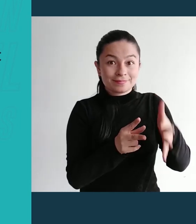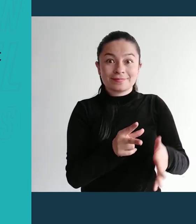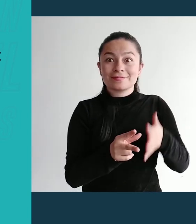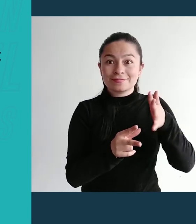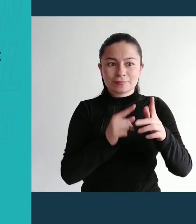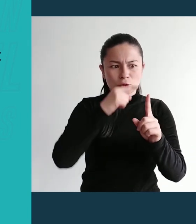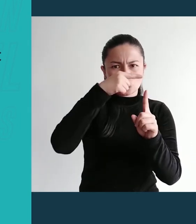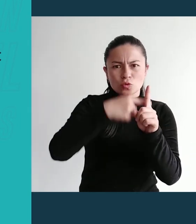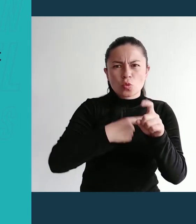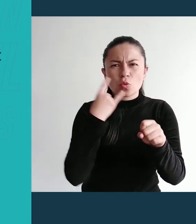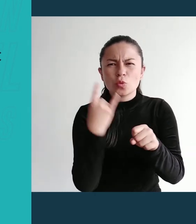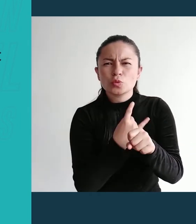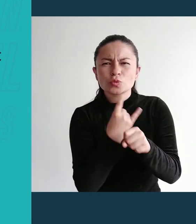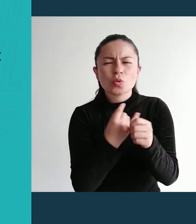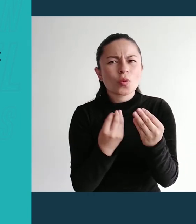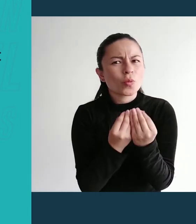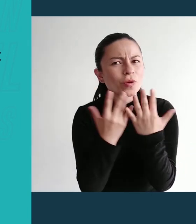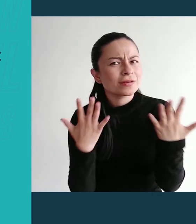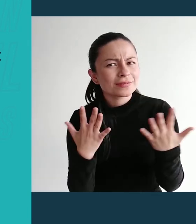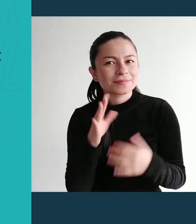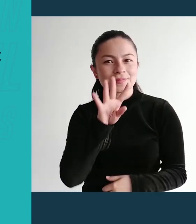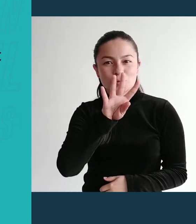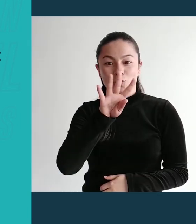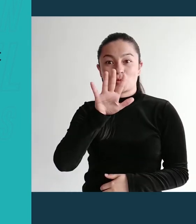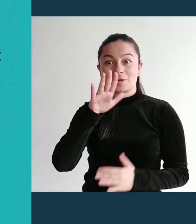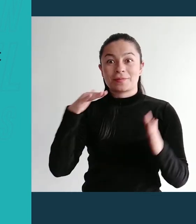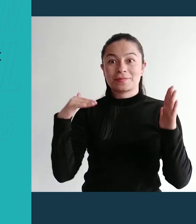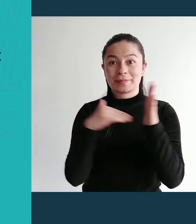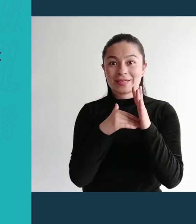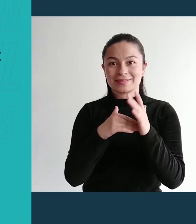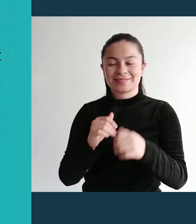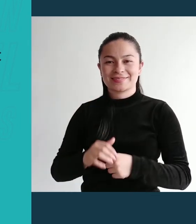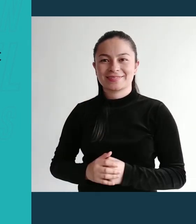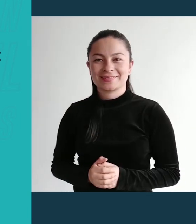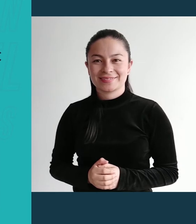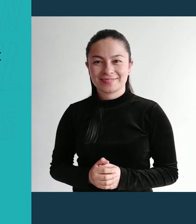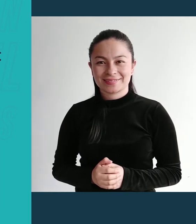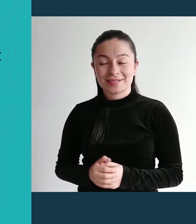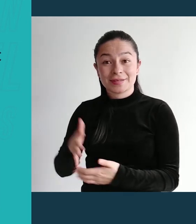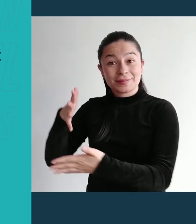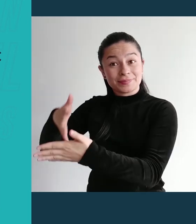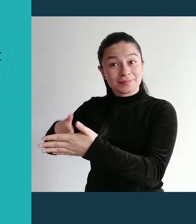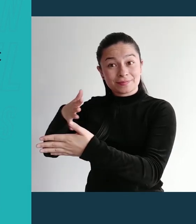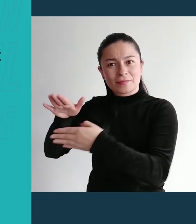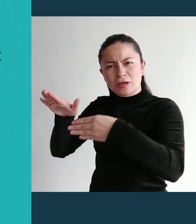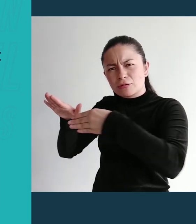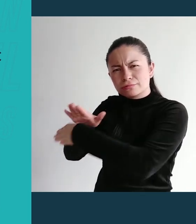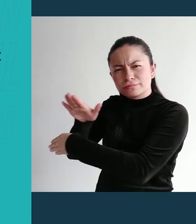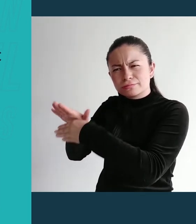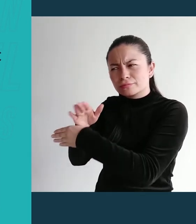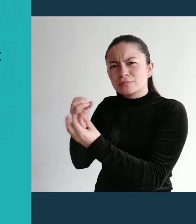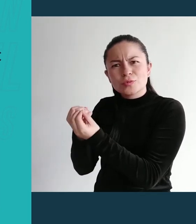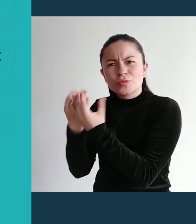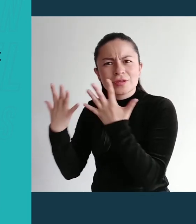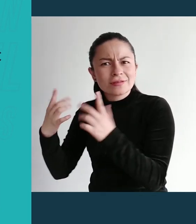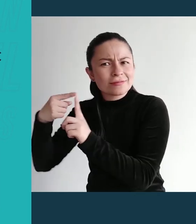Y 3.500 servicios de interpretación realizados por 50 intérpretes.